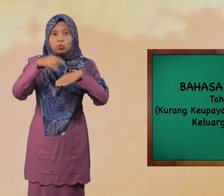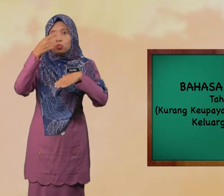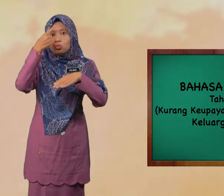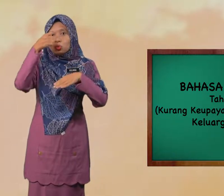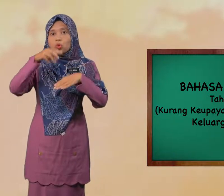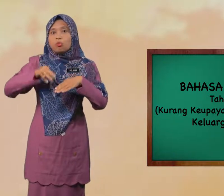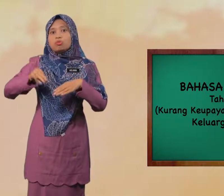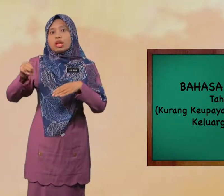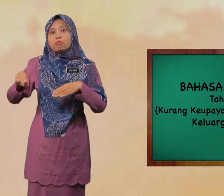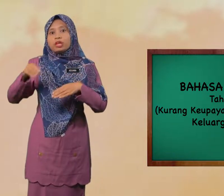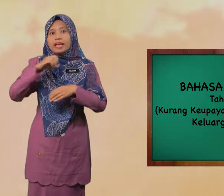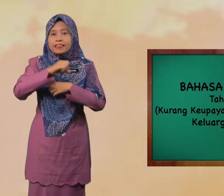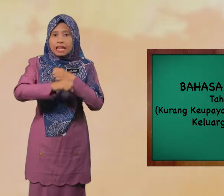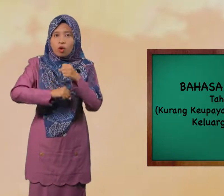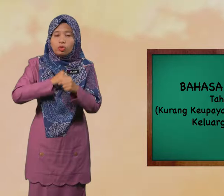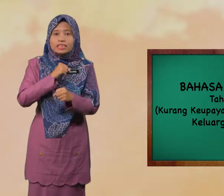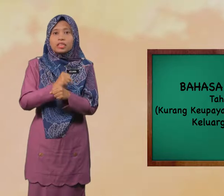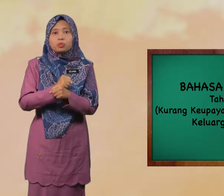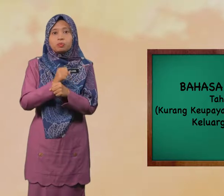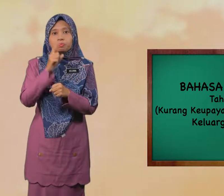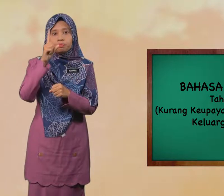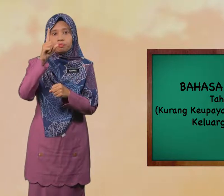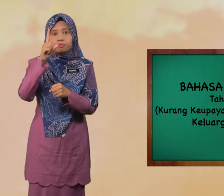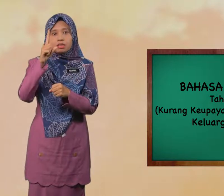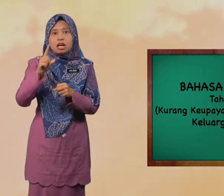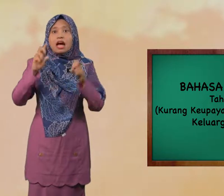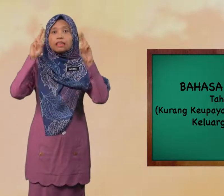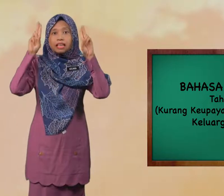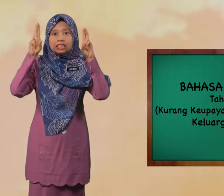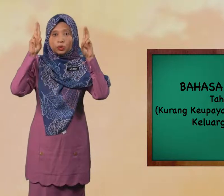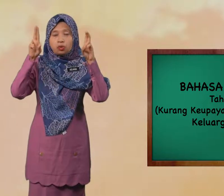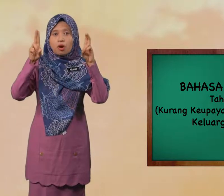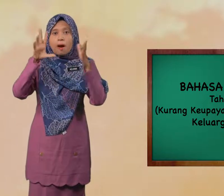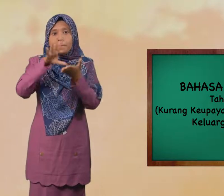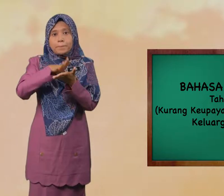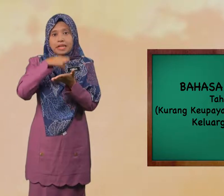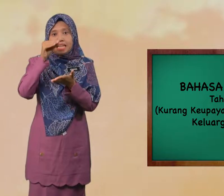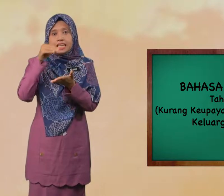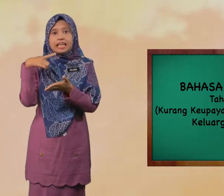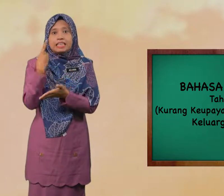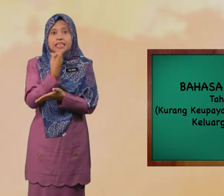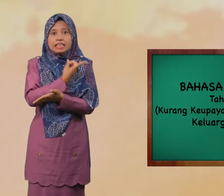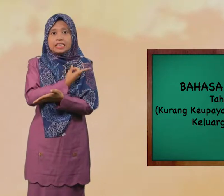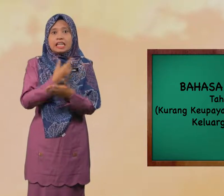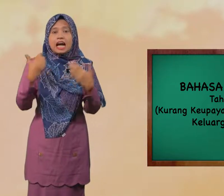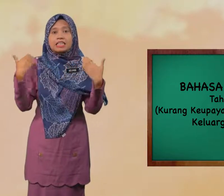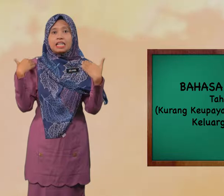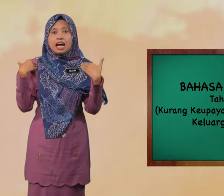untuk murid-murid tahun 1 Tajuk pelajaran kita adalah